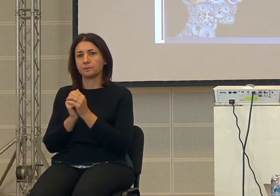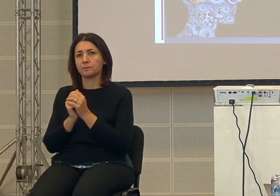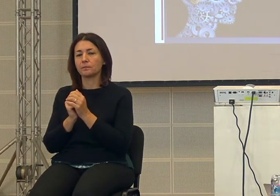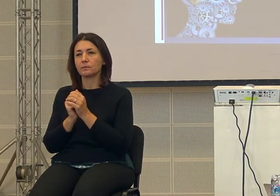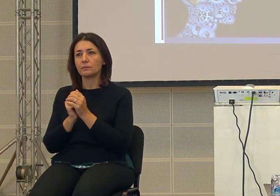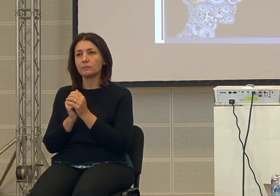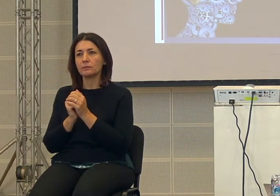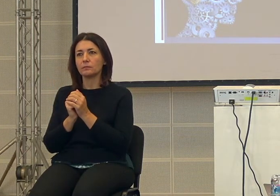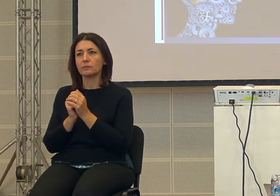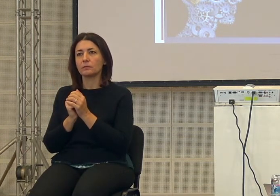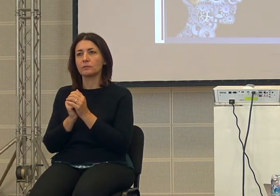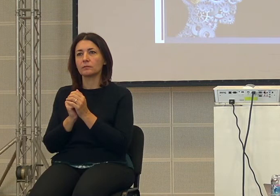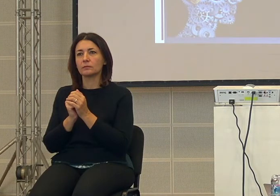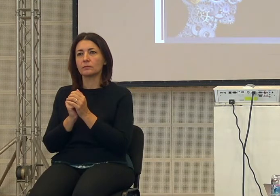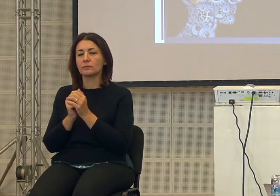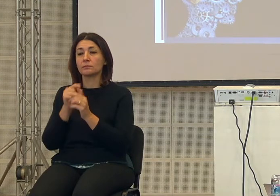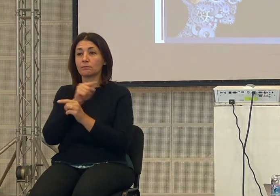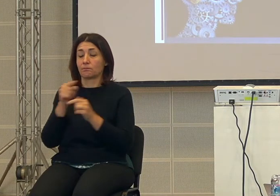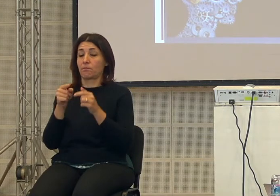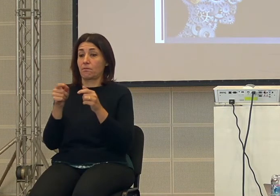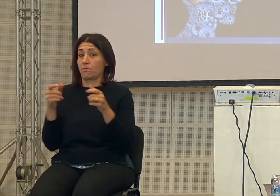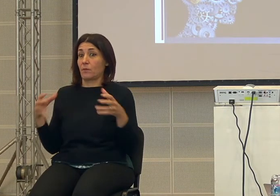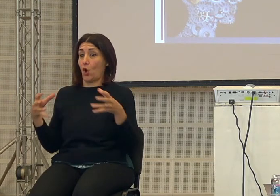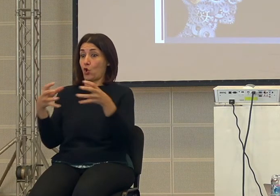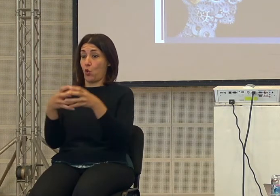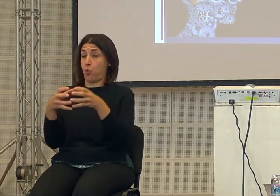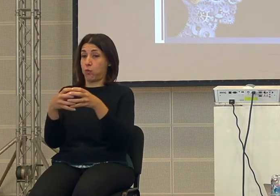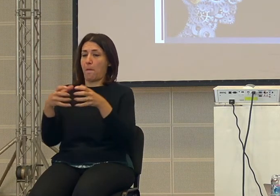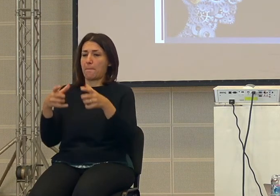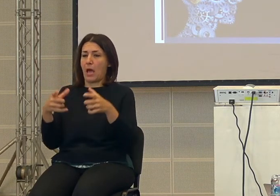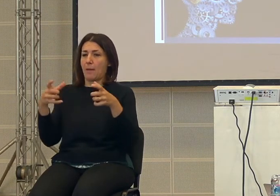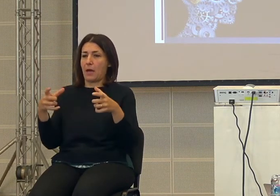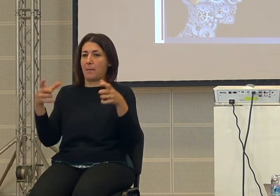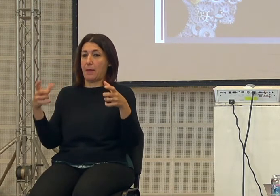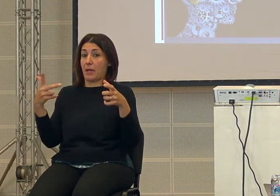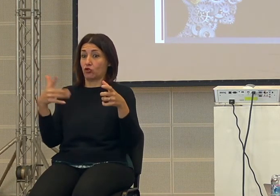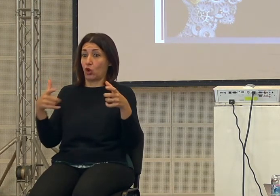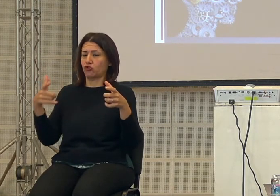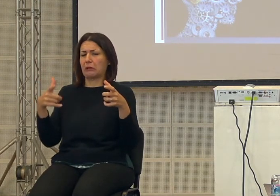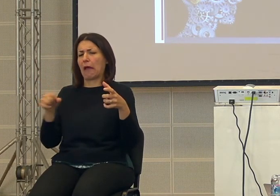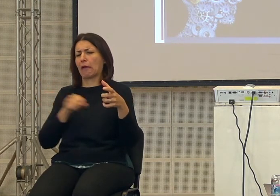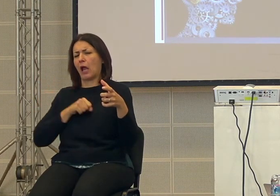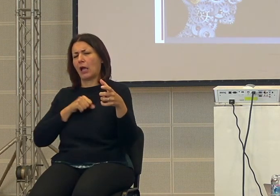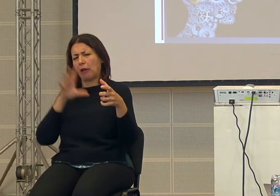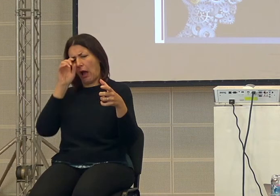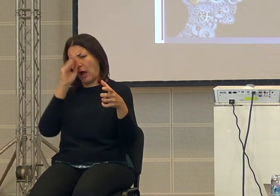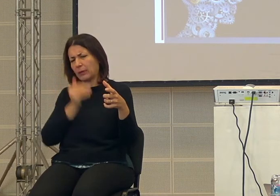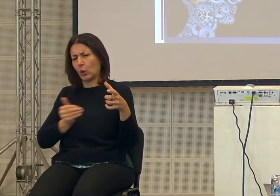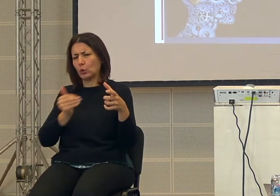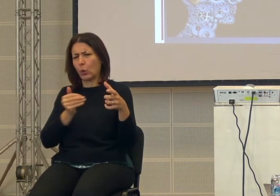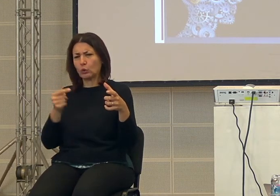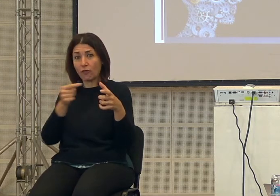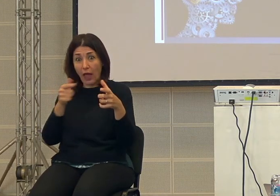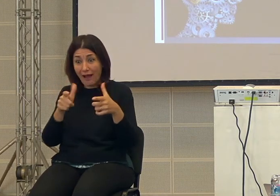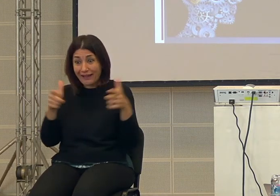come crescevano queste società che credevano di aver capito tutto è che erano società che in effetti non crescevano